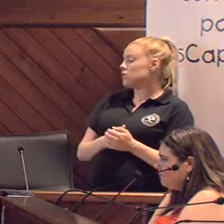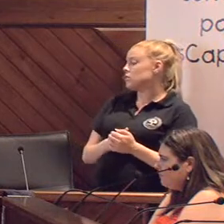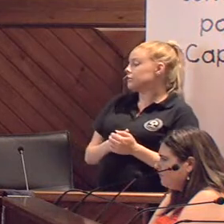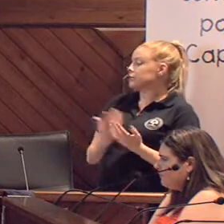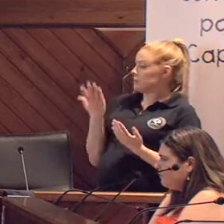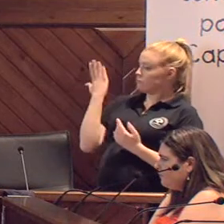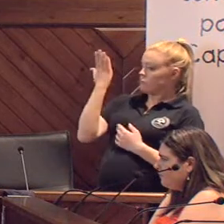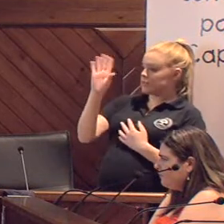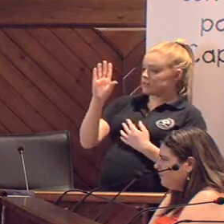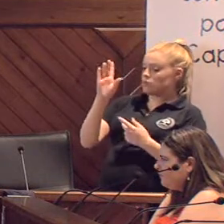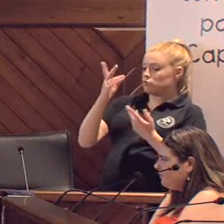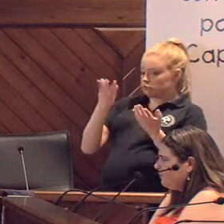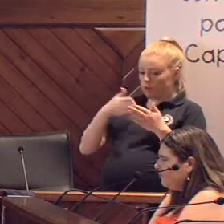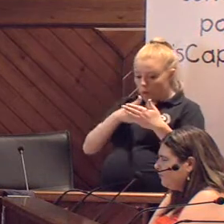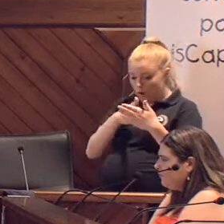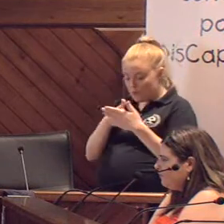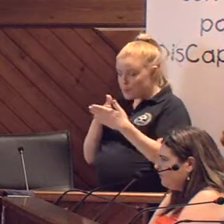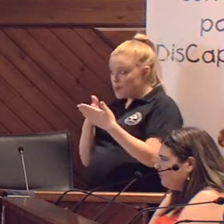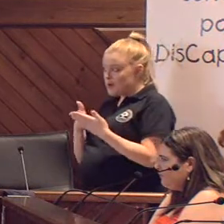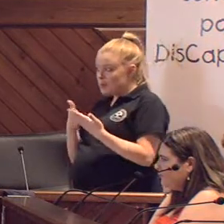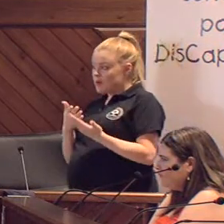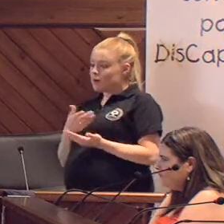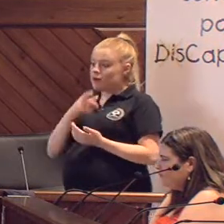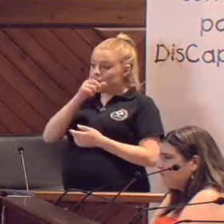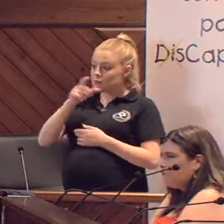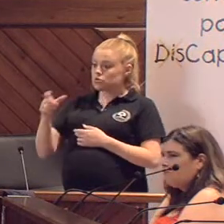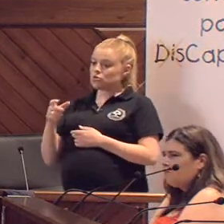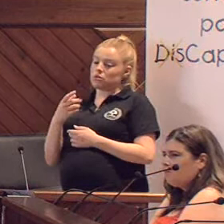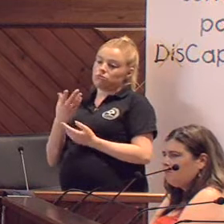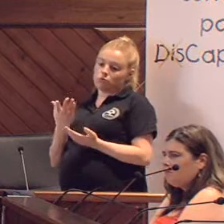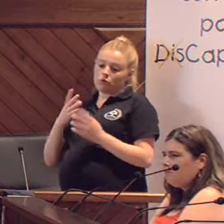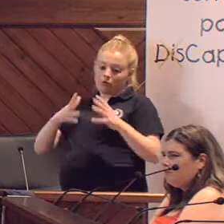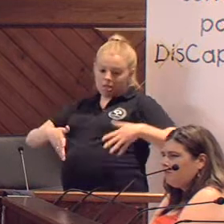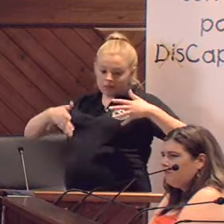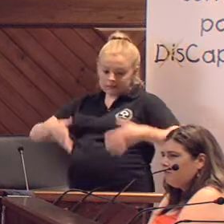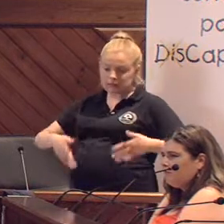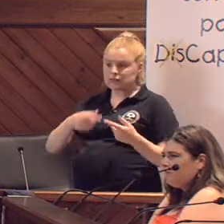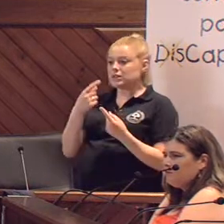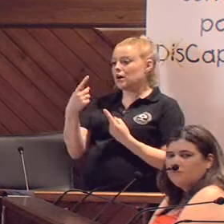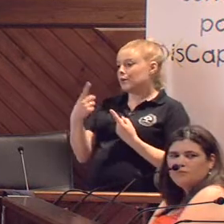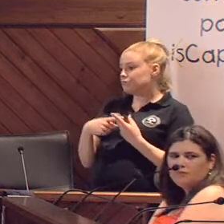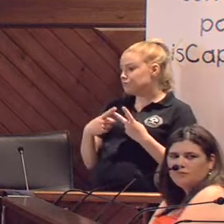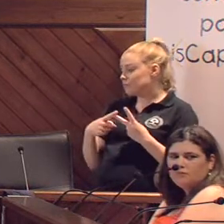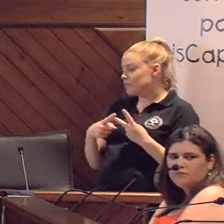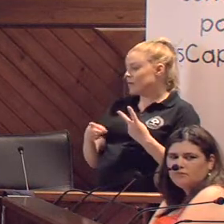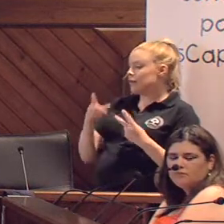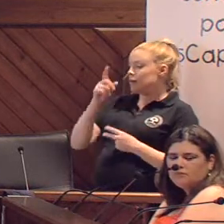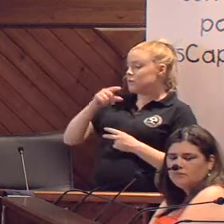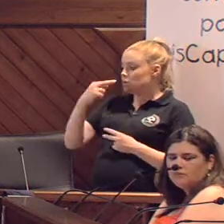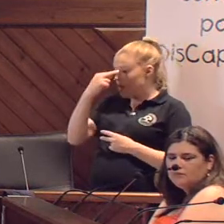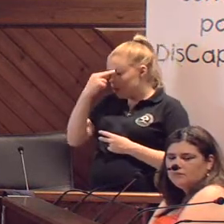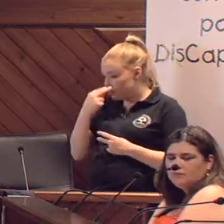presentaron los obstáculos que tienen tanto personas con carritos como personas sin